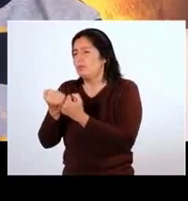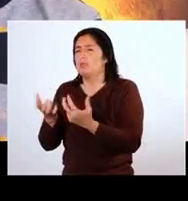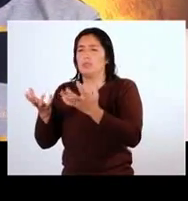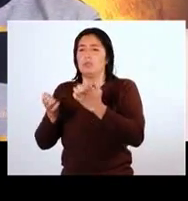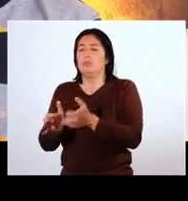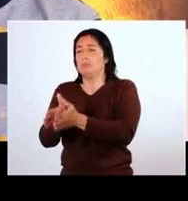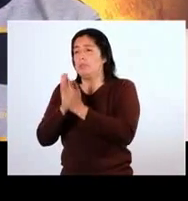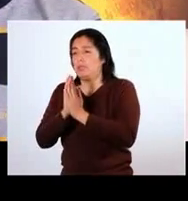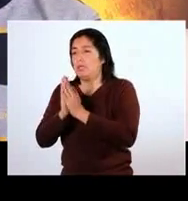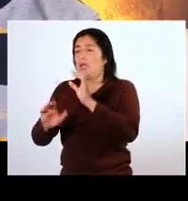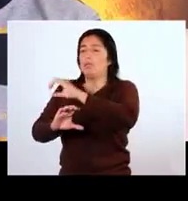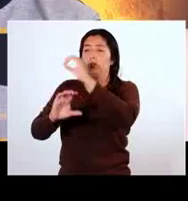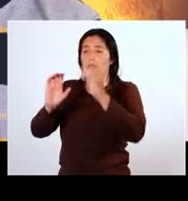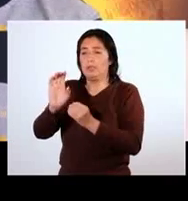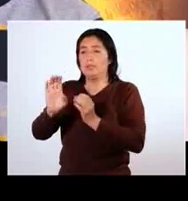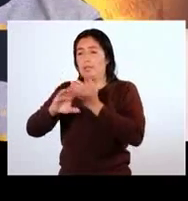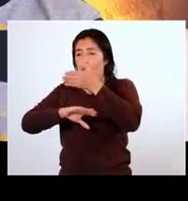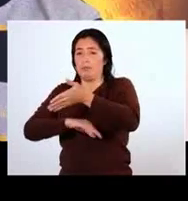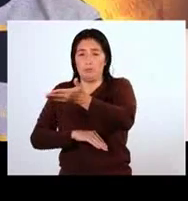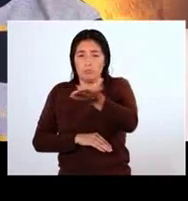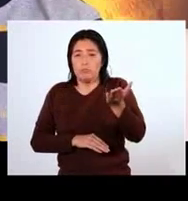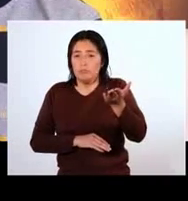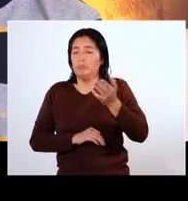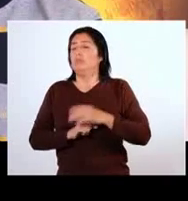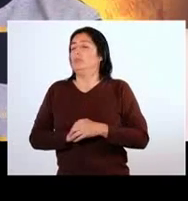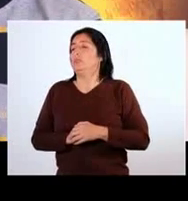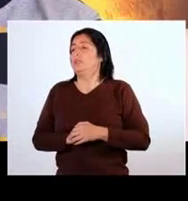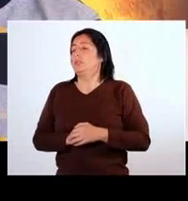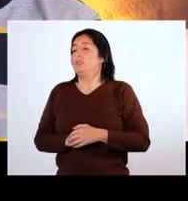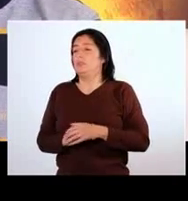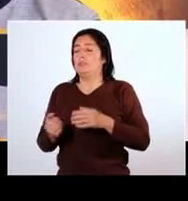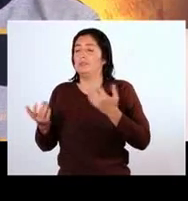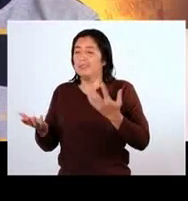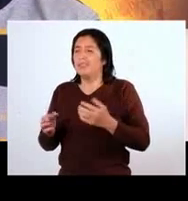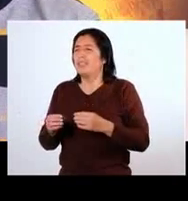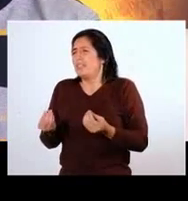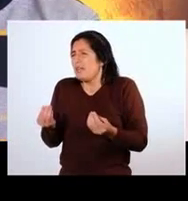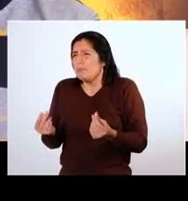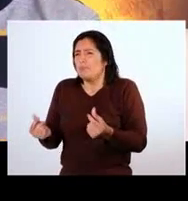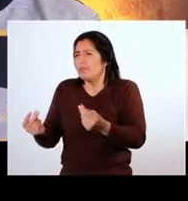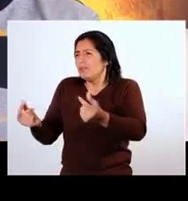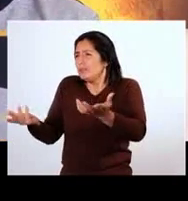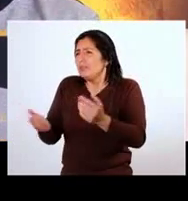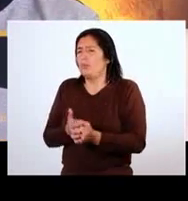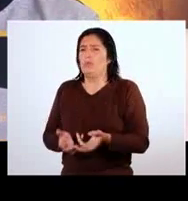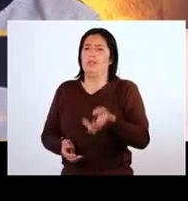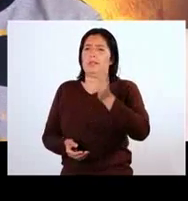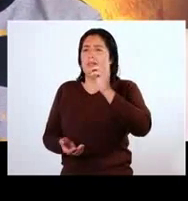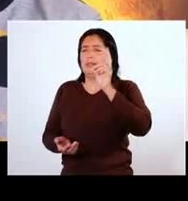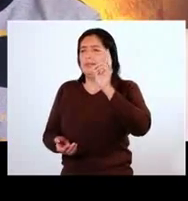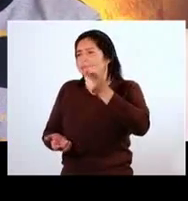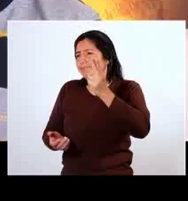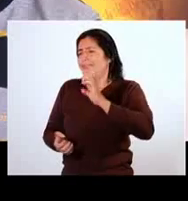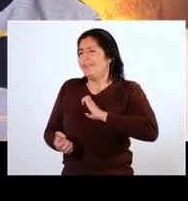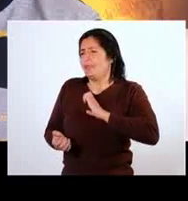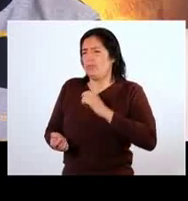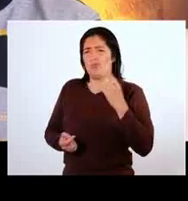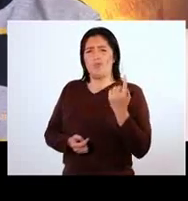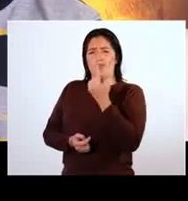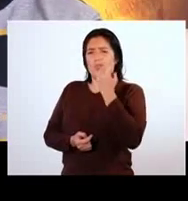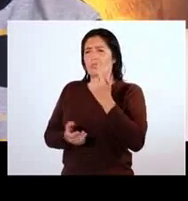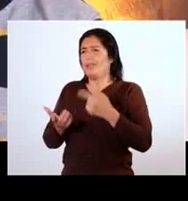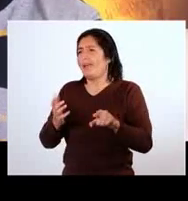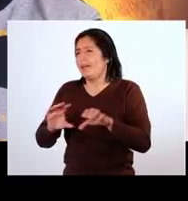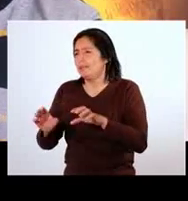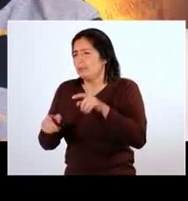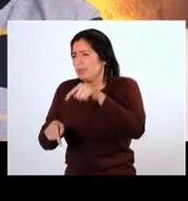solicitar al CONADI por intermedio de ustedes que, como decimos previamente, se pongan las pilas con la carrera, porque somos los únicos que hacemos algo como esto